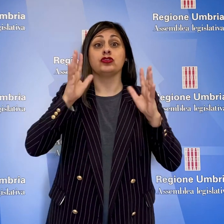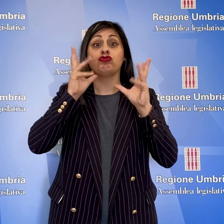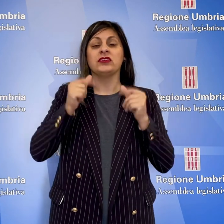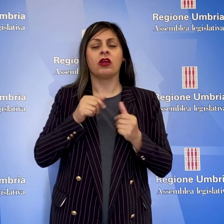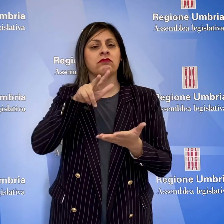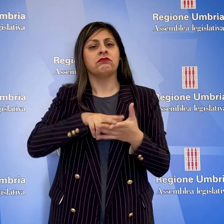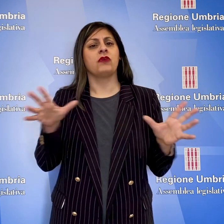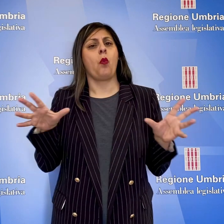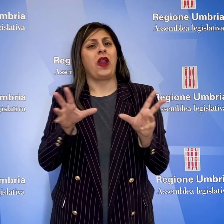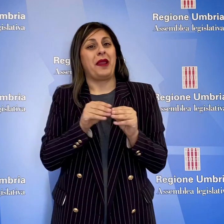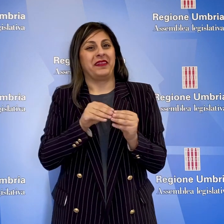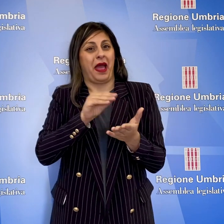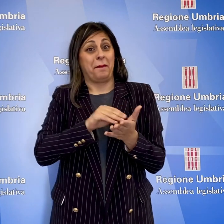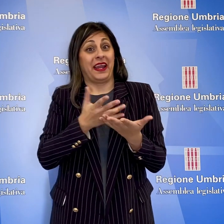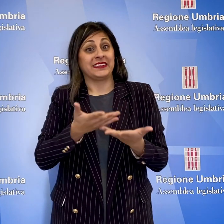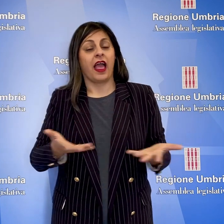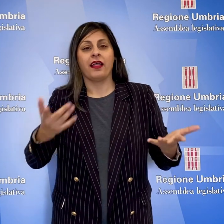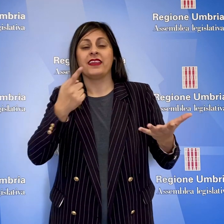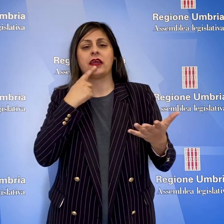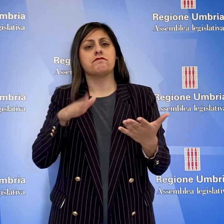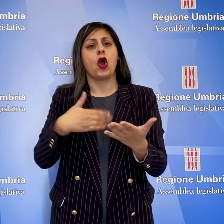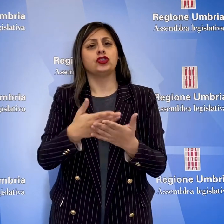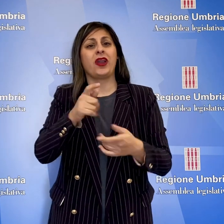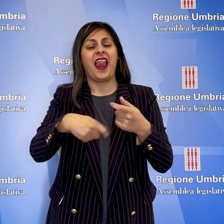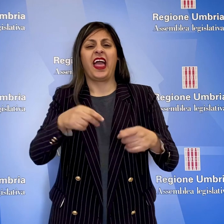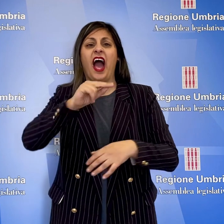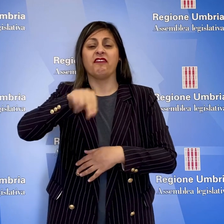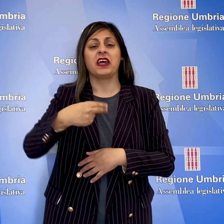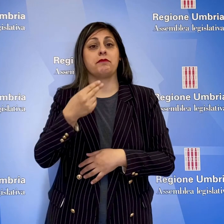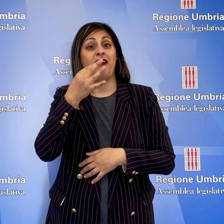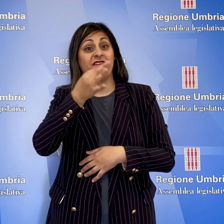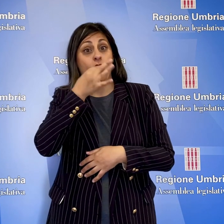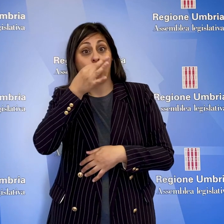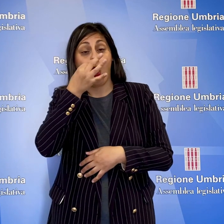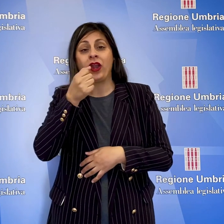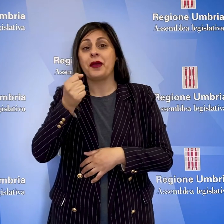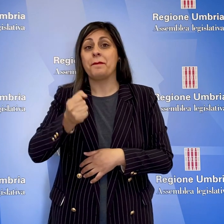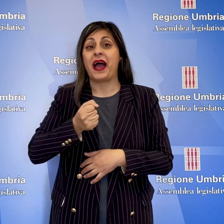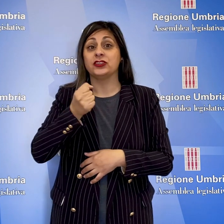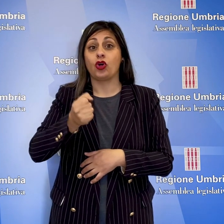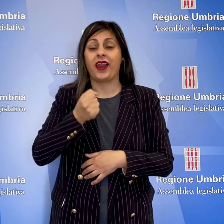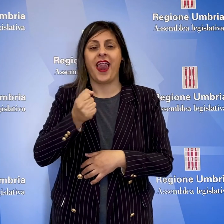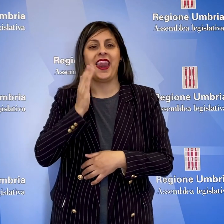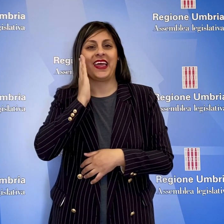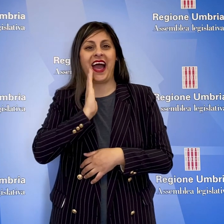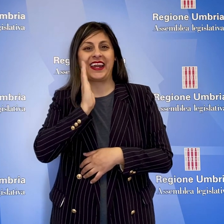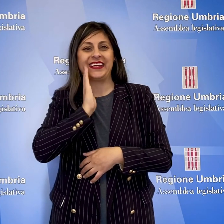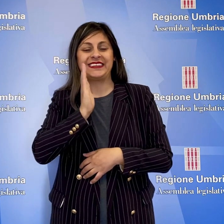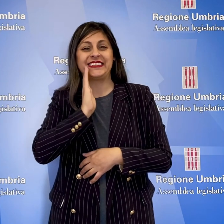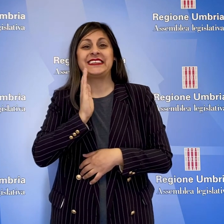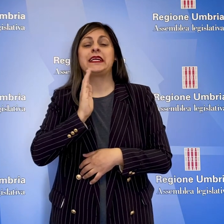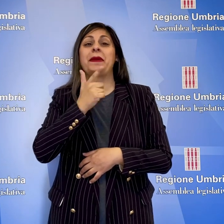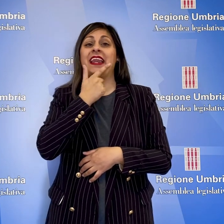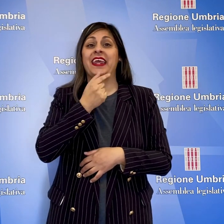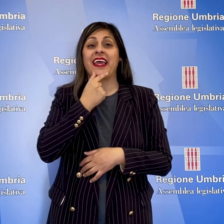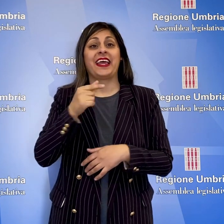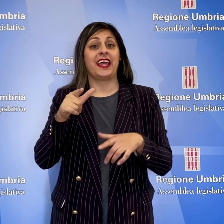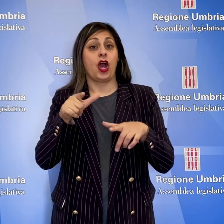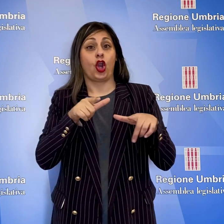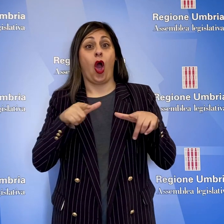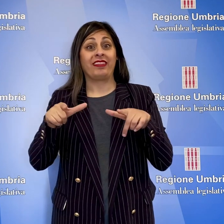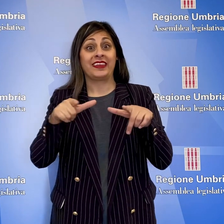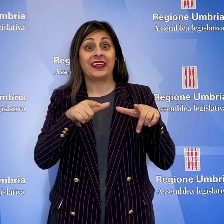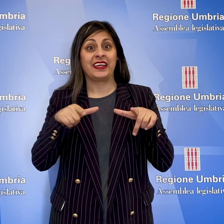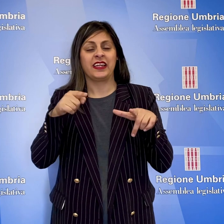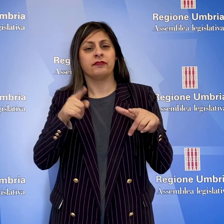approvato all'unanimità dei presenti la mozione della Lega, affirma Paola Fioroni, Stefano Pastorelli, Daniele Carissimi, Daniele Nicchi e